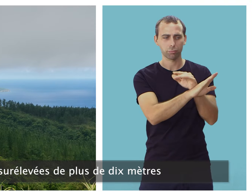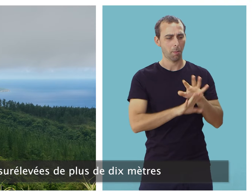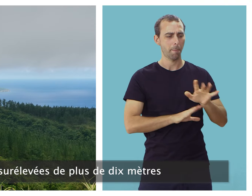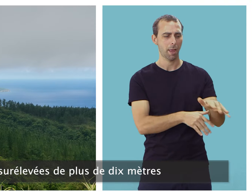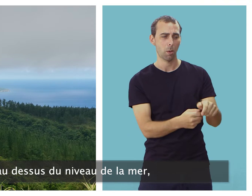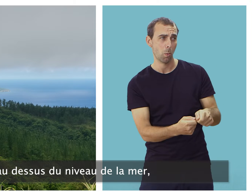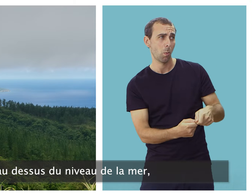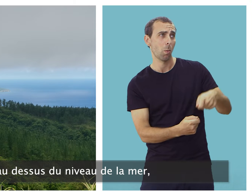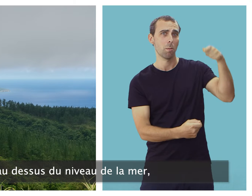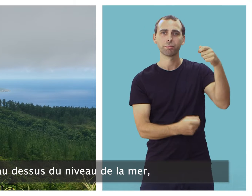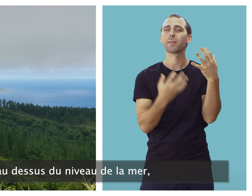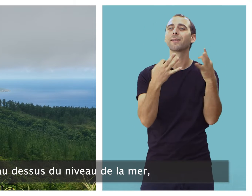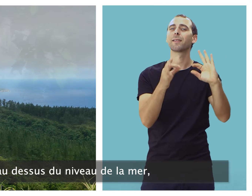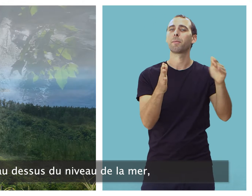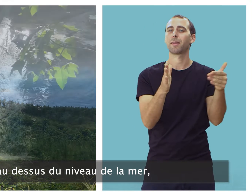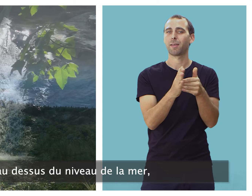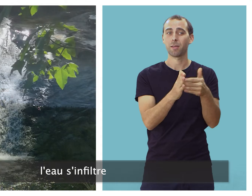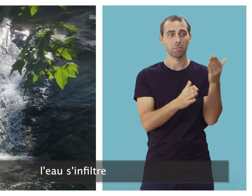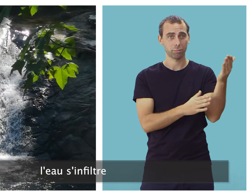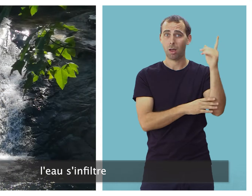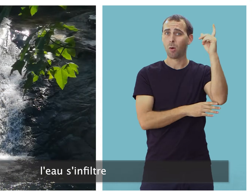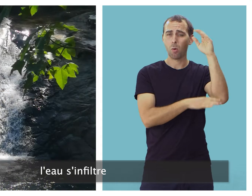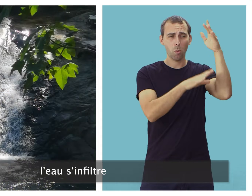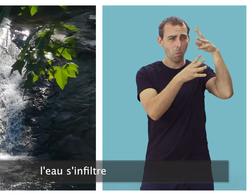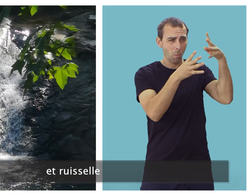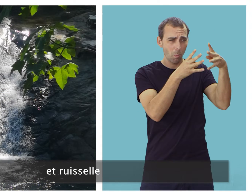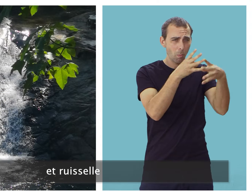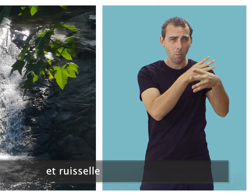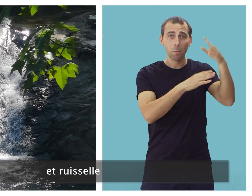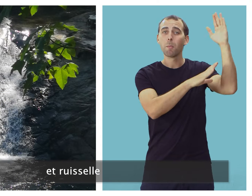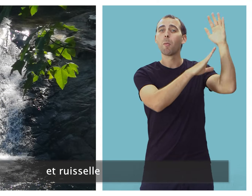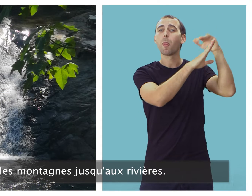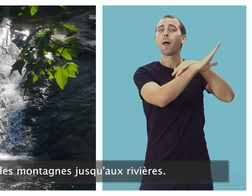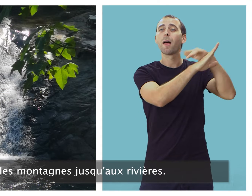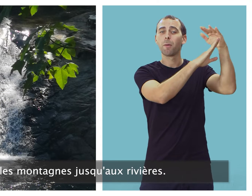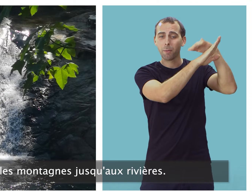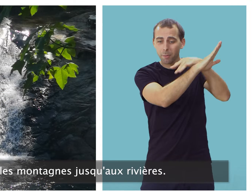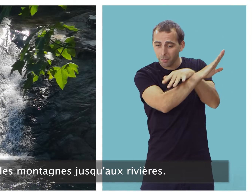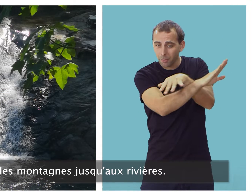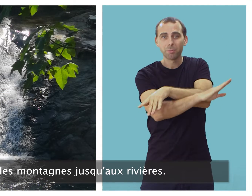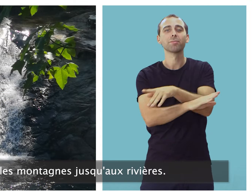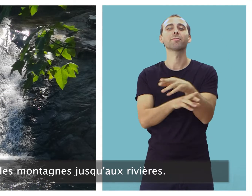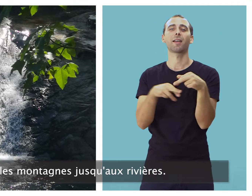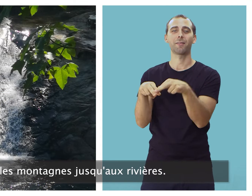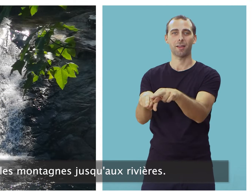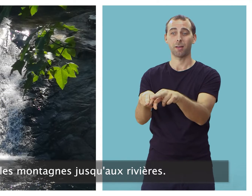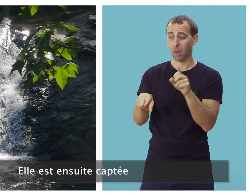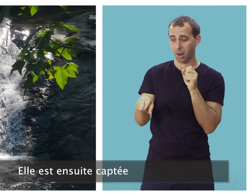mètres au-dessus du niveau de la mer, l'eau s'infiltre et ruisselle sur les montagnes jusqu'aux rivières. Elle est